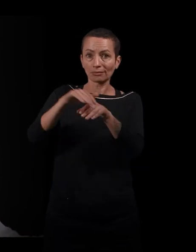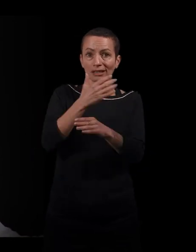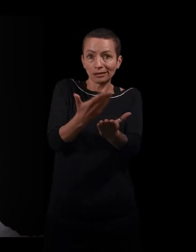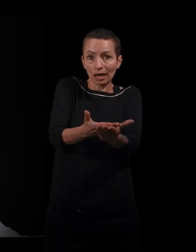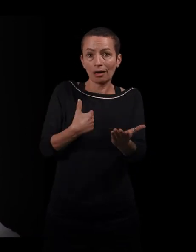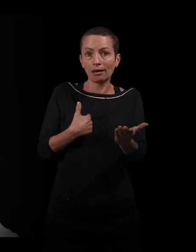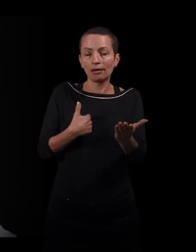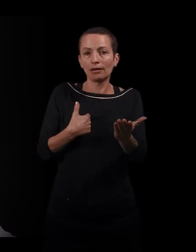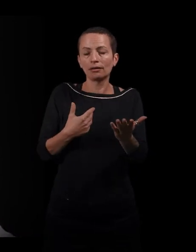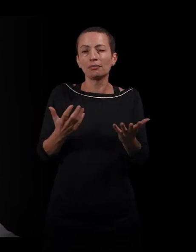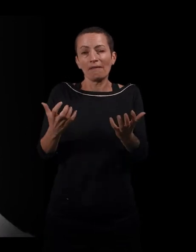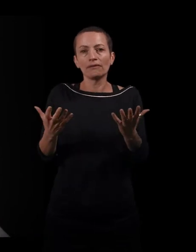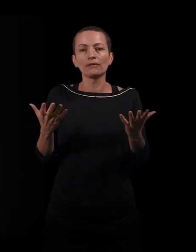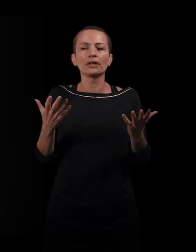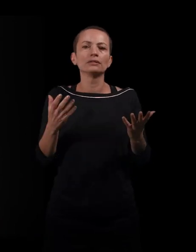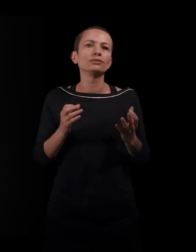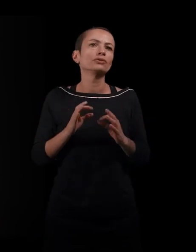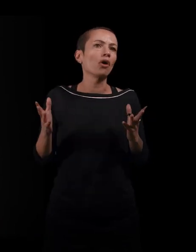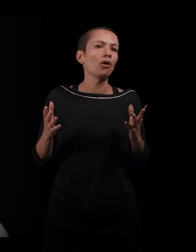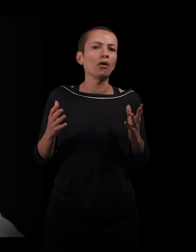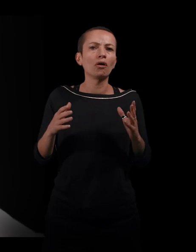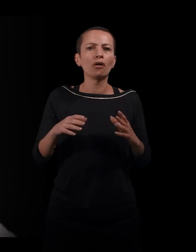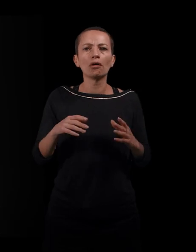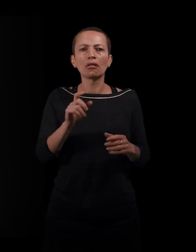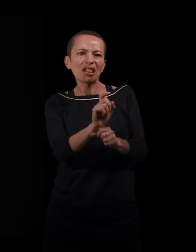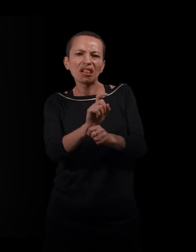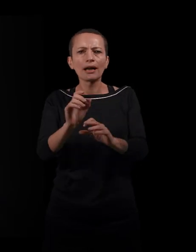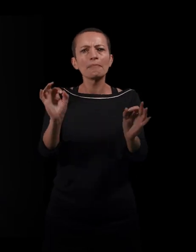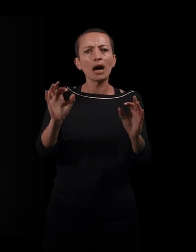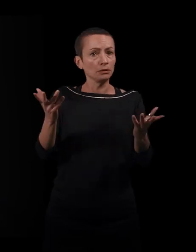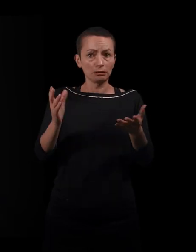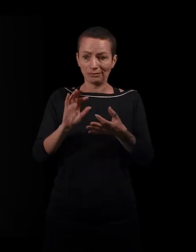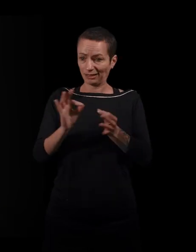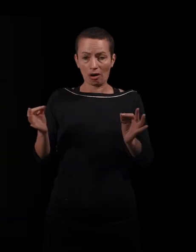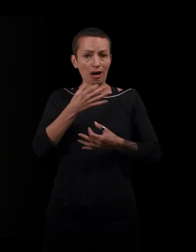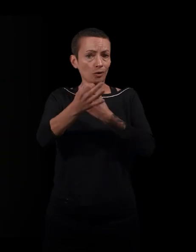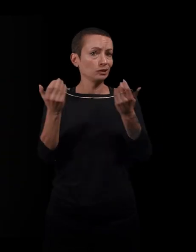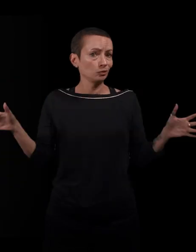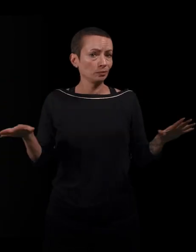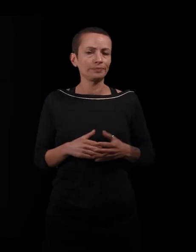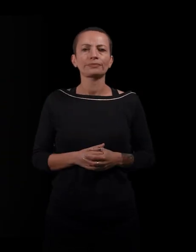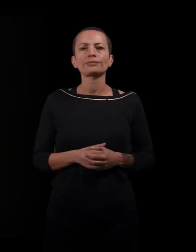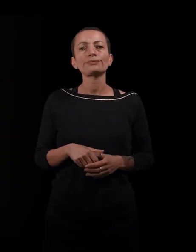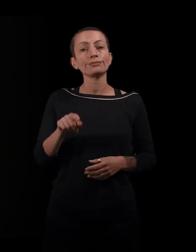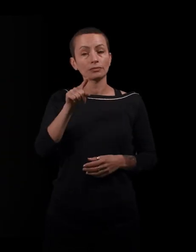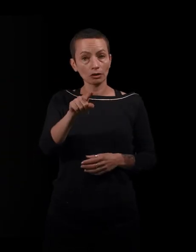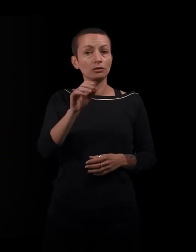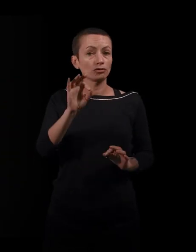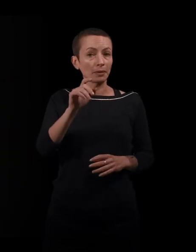sans, disons, sans stigmatiser personne, mais juste en racontant cette histoire. Vous avez d'ailleurs conscience que cette expérience est